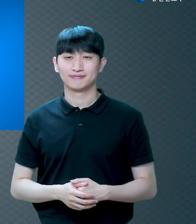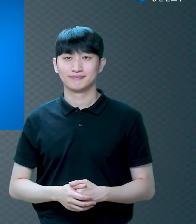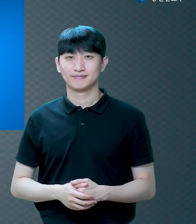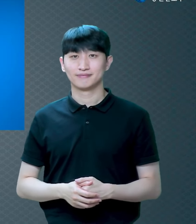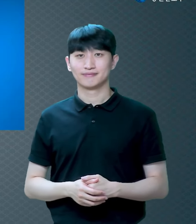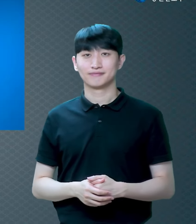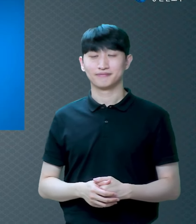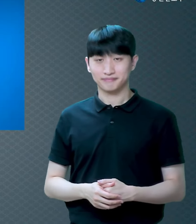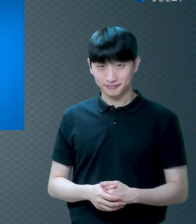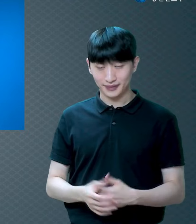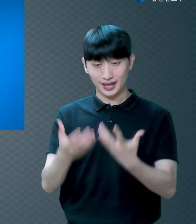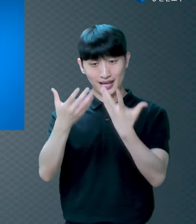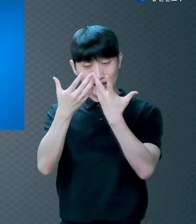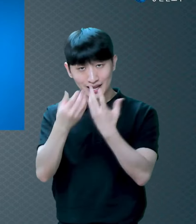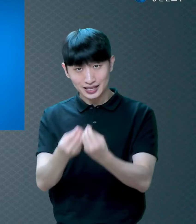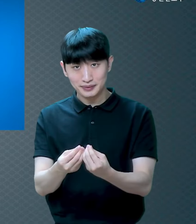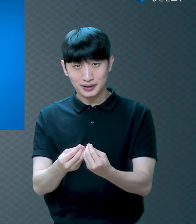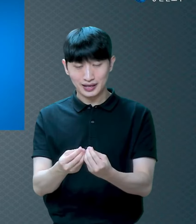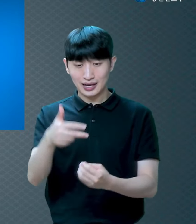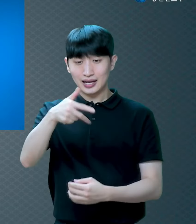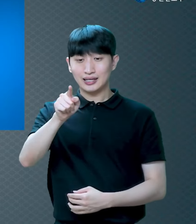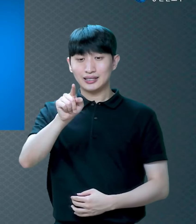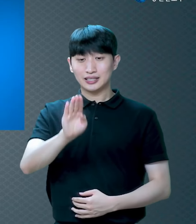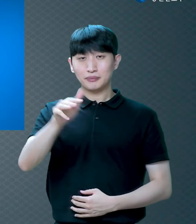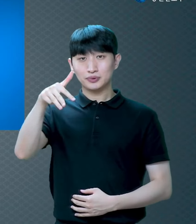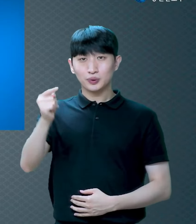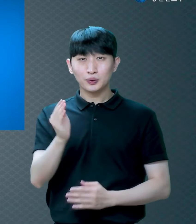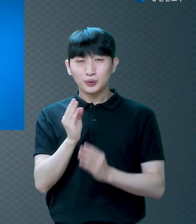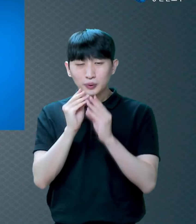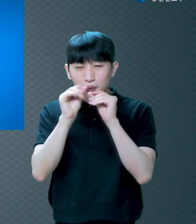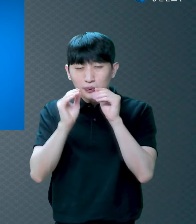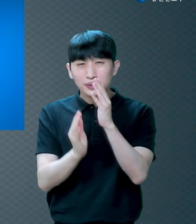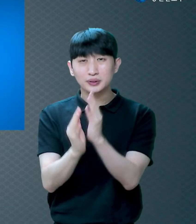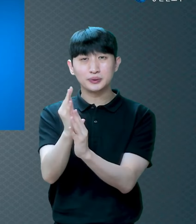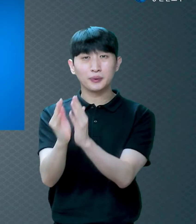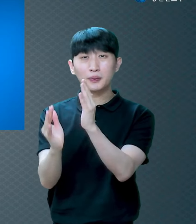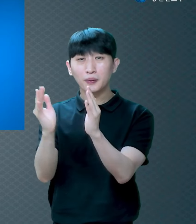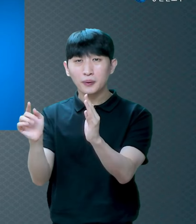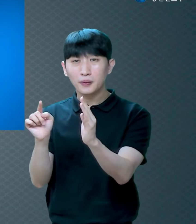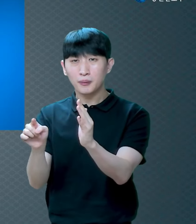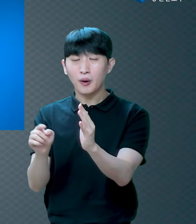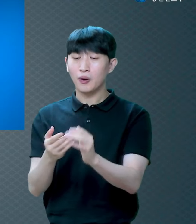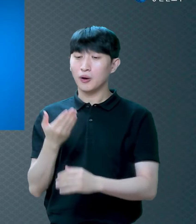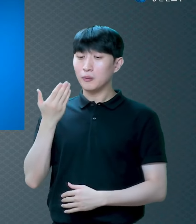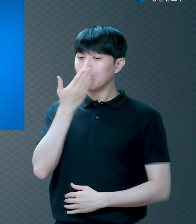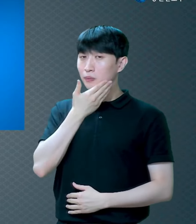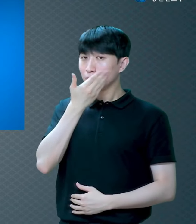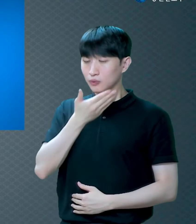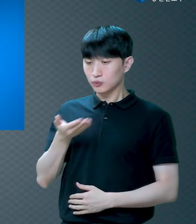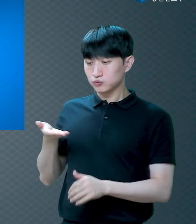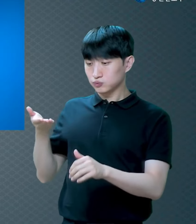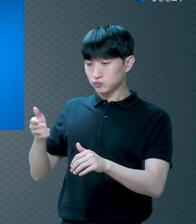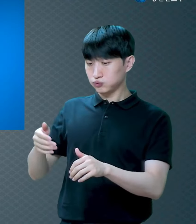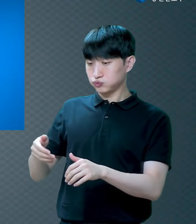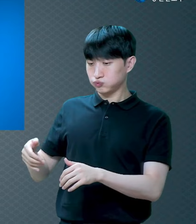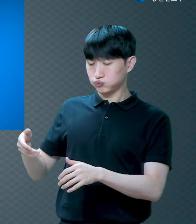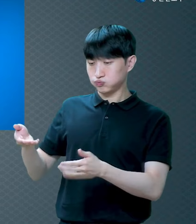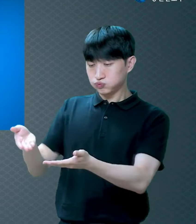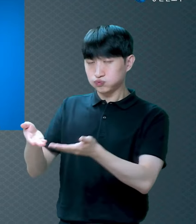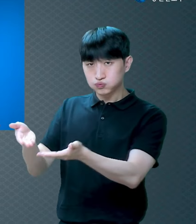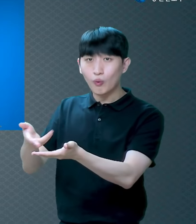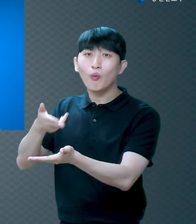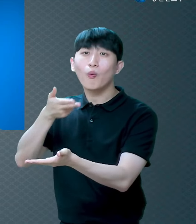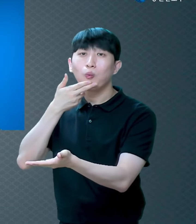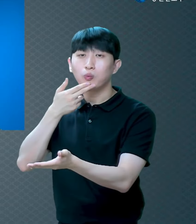잡초는요 비료 안 줘도 잘 자라요 채소는요 우리가 먹는 채소는요 밭을